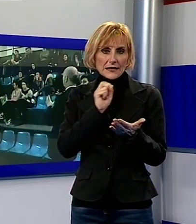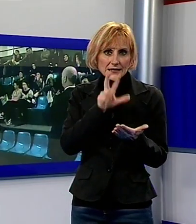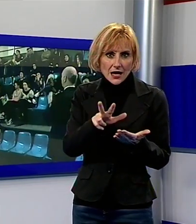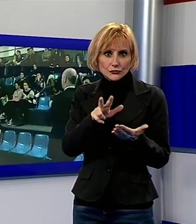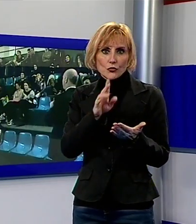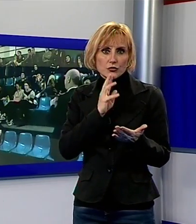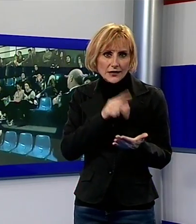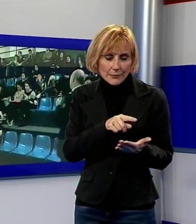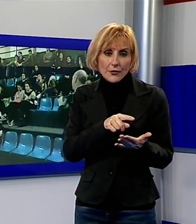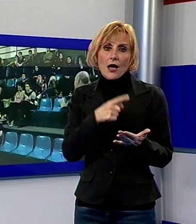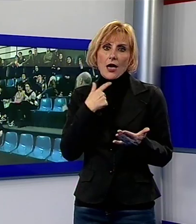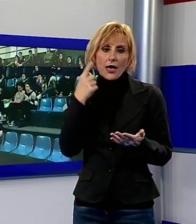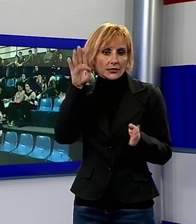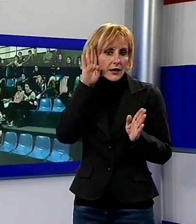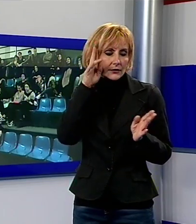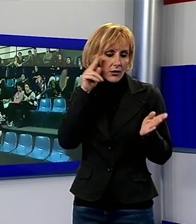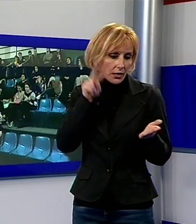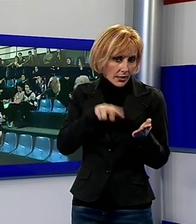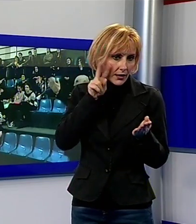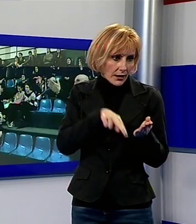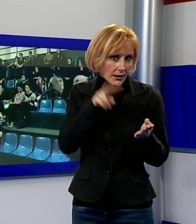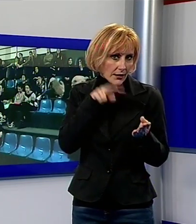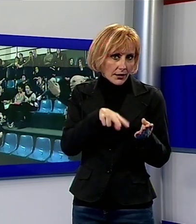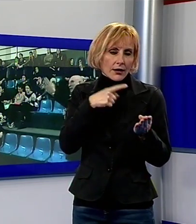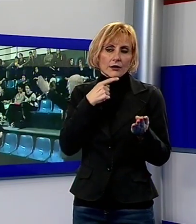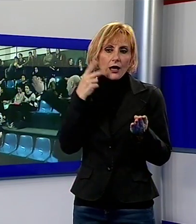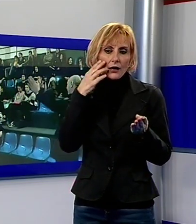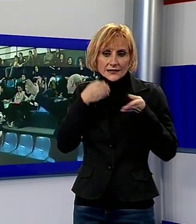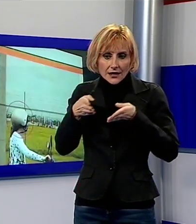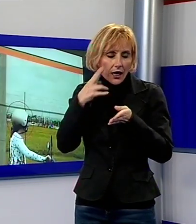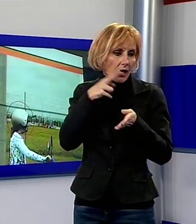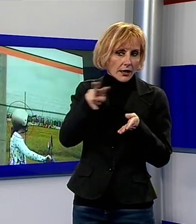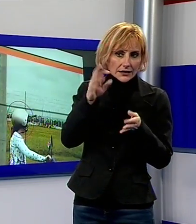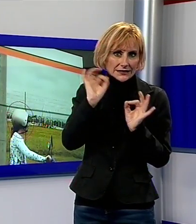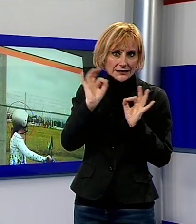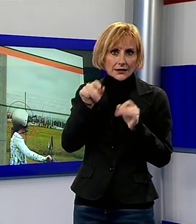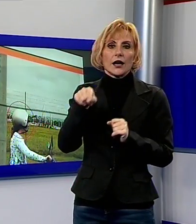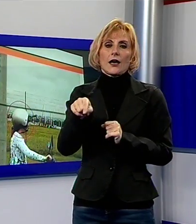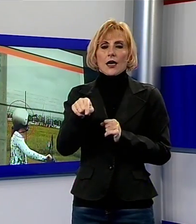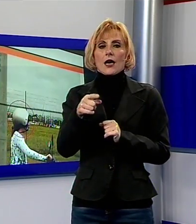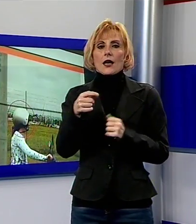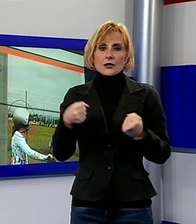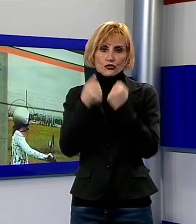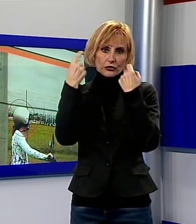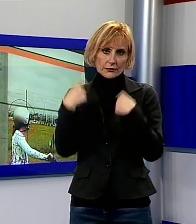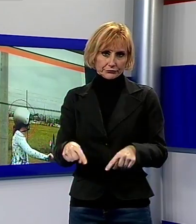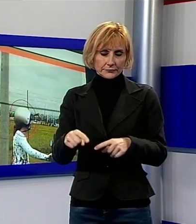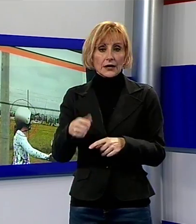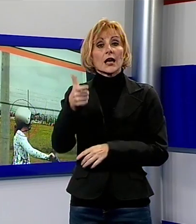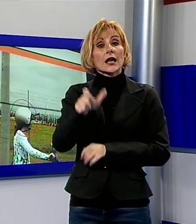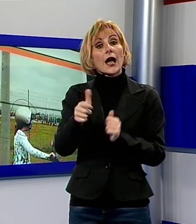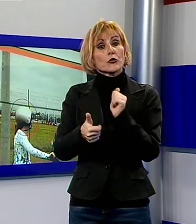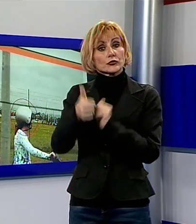forme che quindi distolgono l'attenzione dalla strada e quindi poi si hanno la causa principale